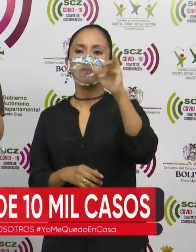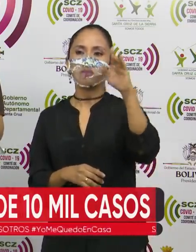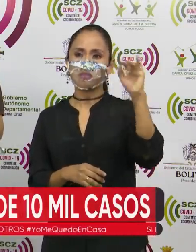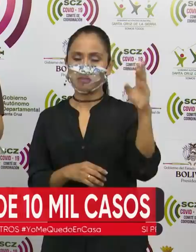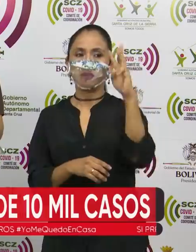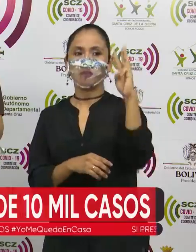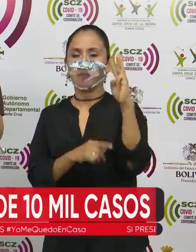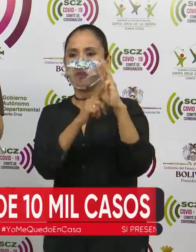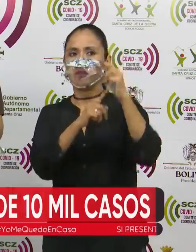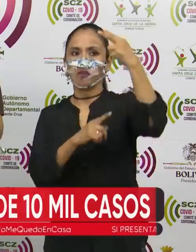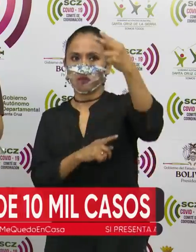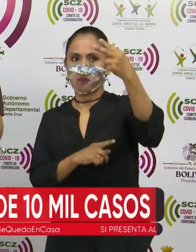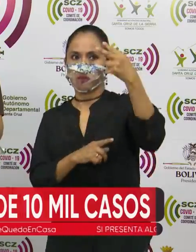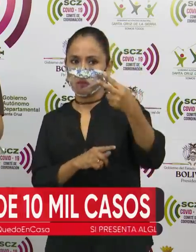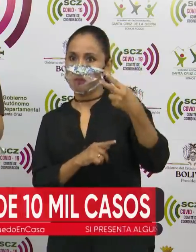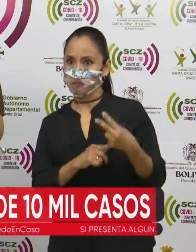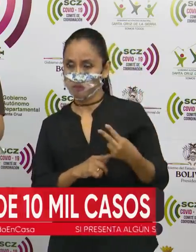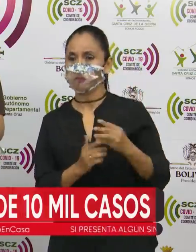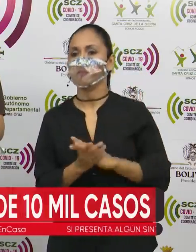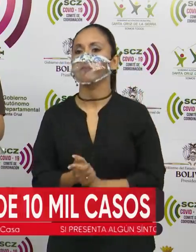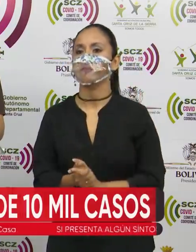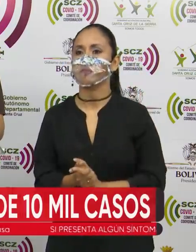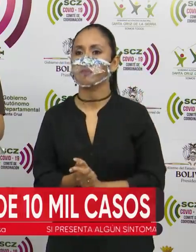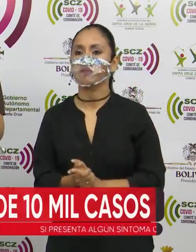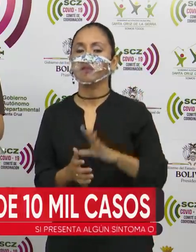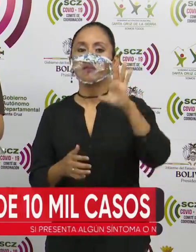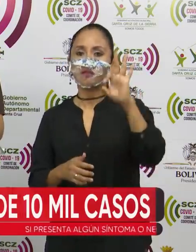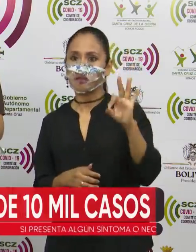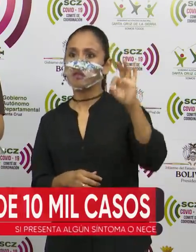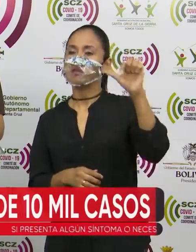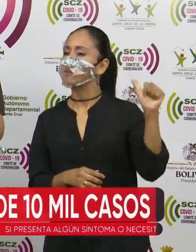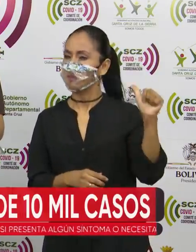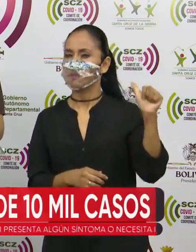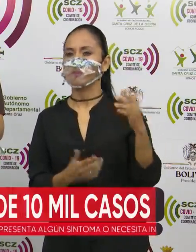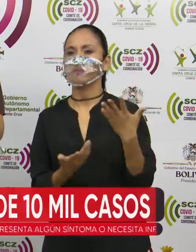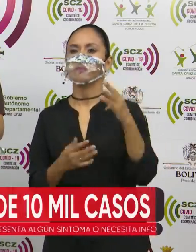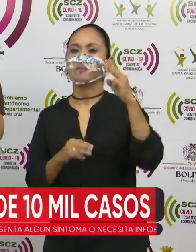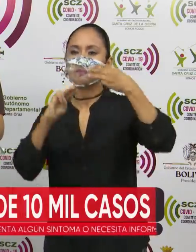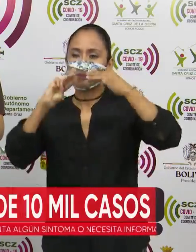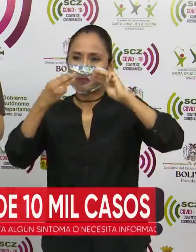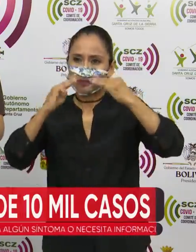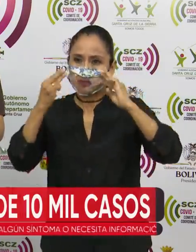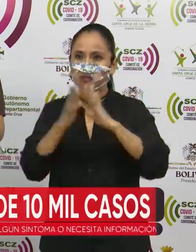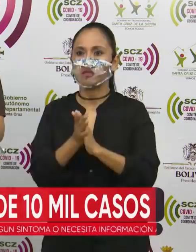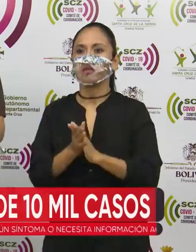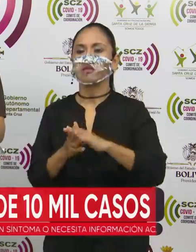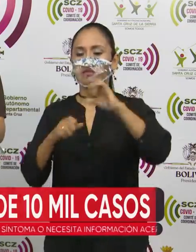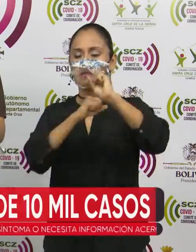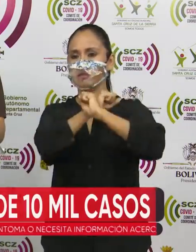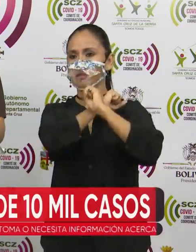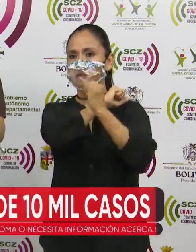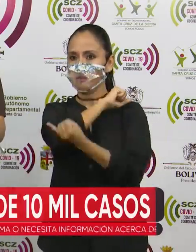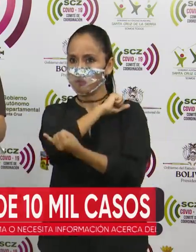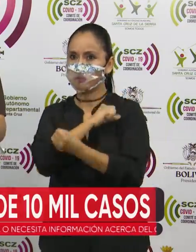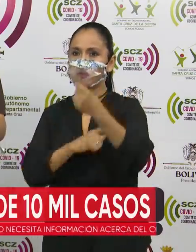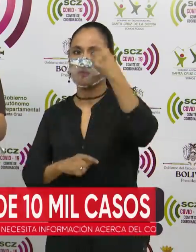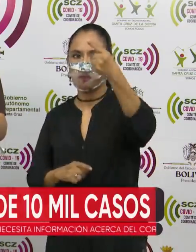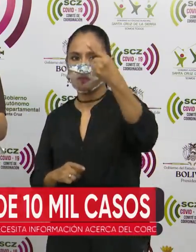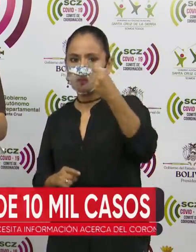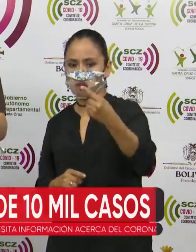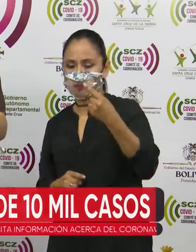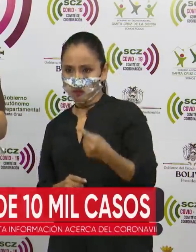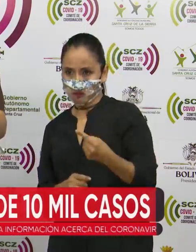Guarnes, 2 casos respectivamente. Fernández Alonso, Montero y San Julián, 1 caso